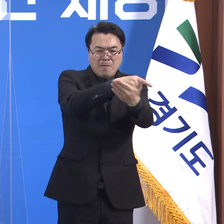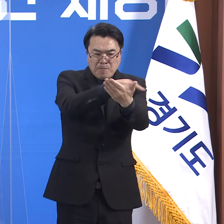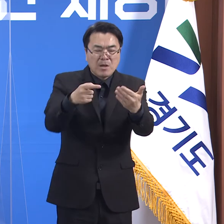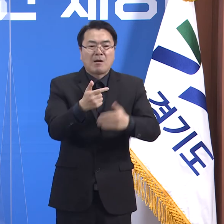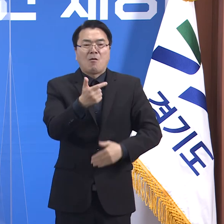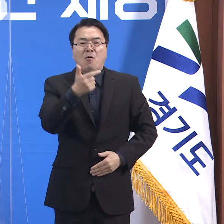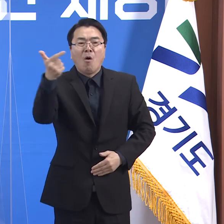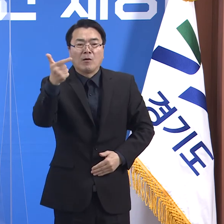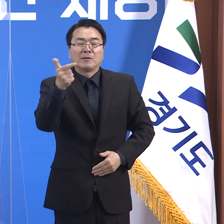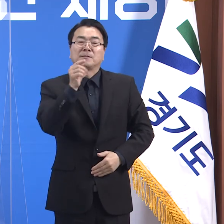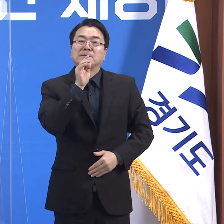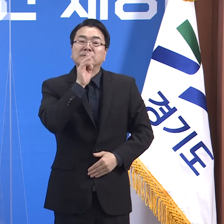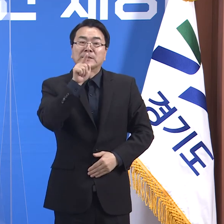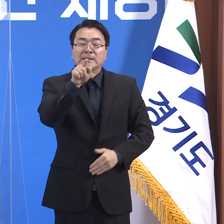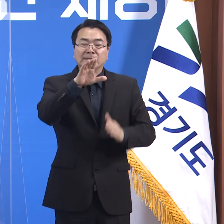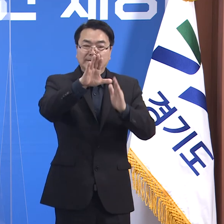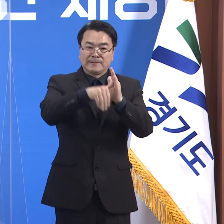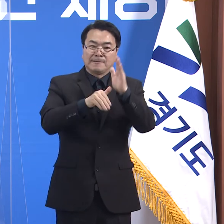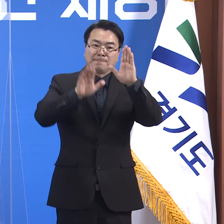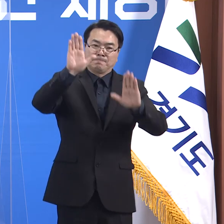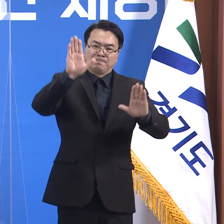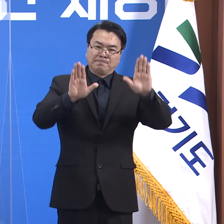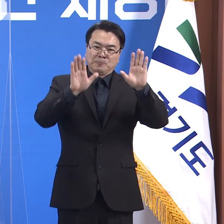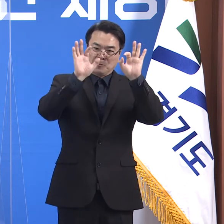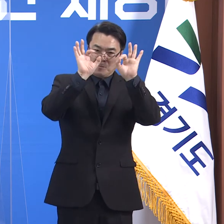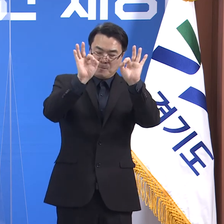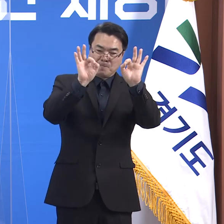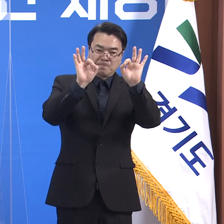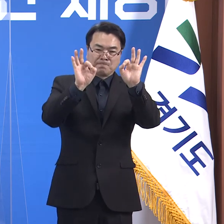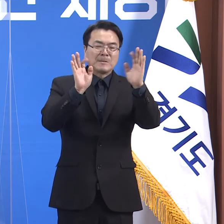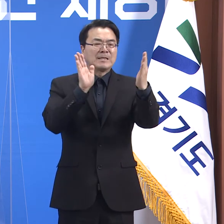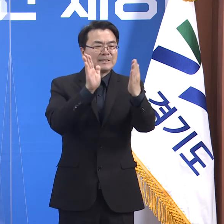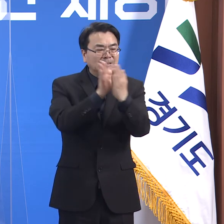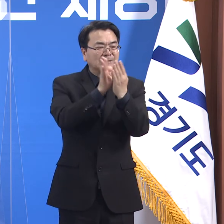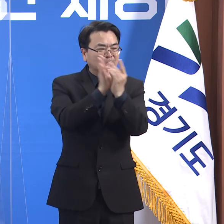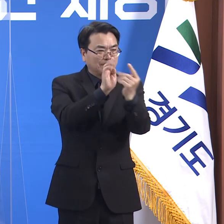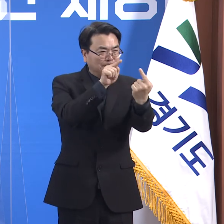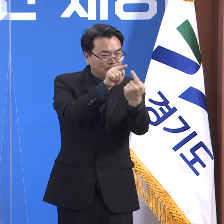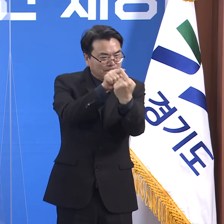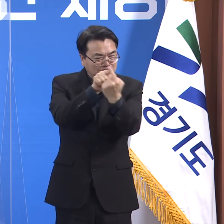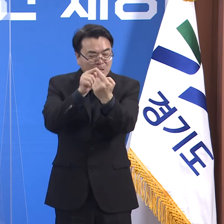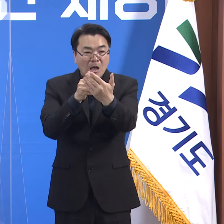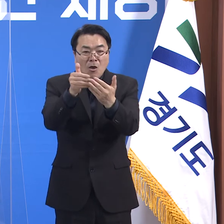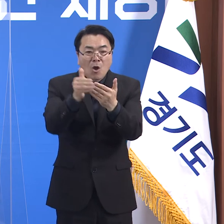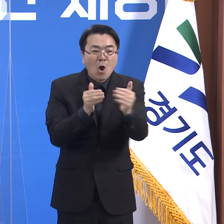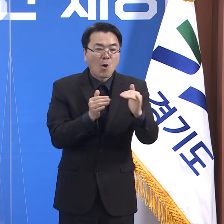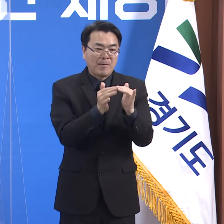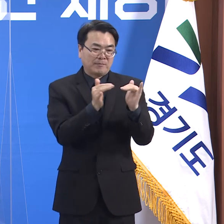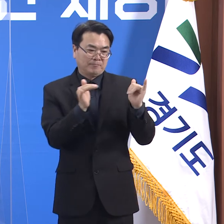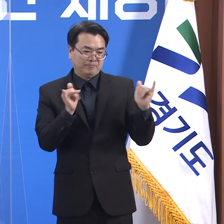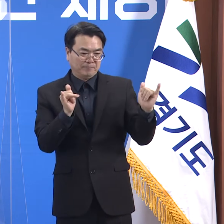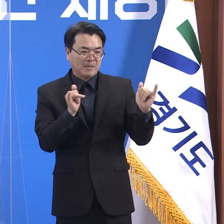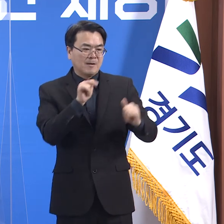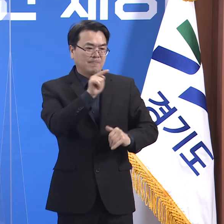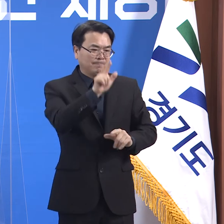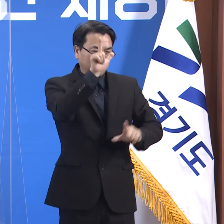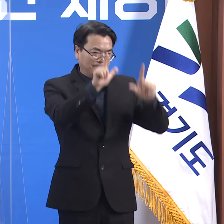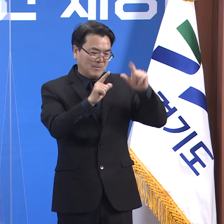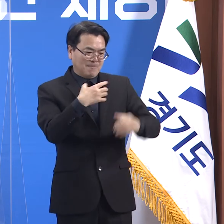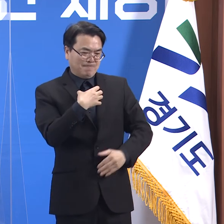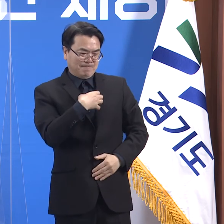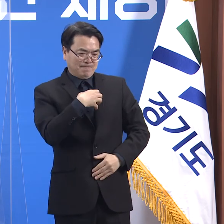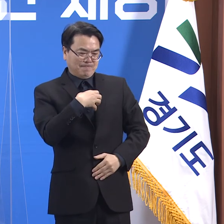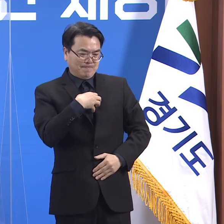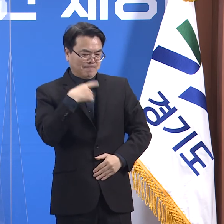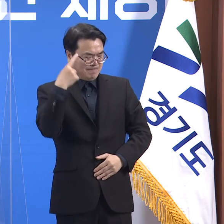컸습니다. 이런 상황을 직간접적으로 겪으며 각 현장이 위기인식을 철저히 하게